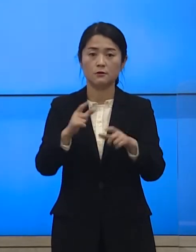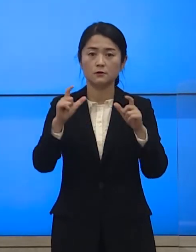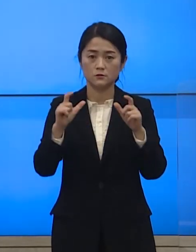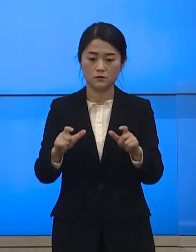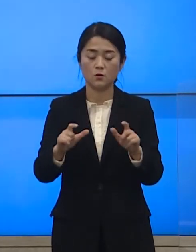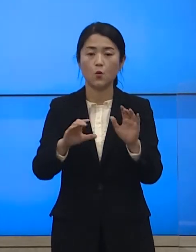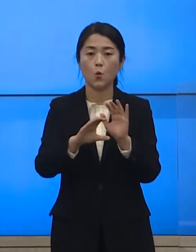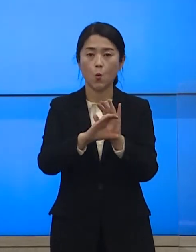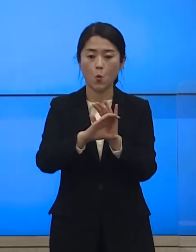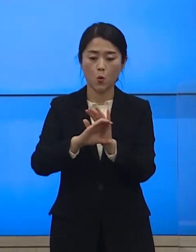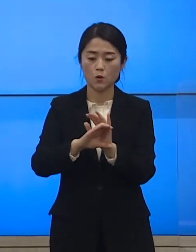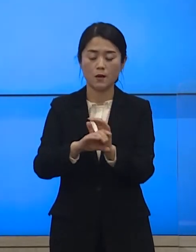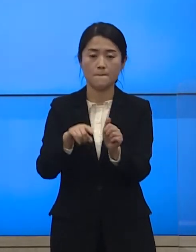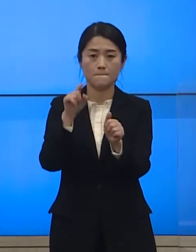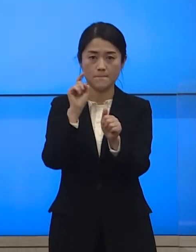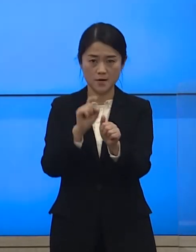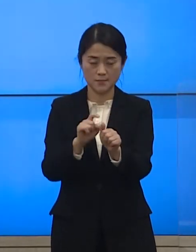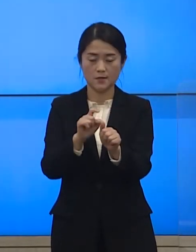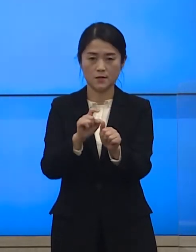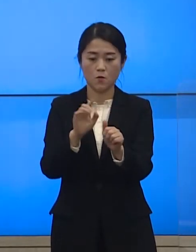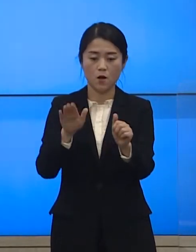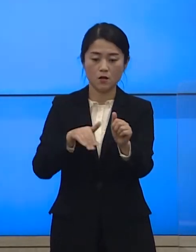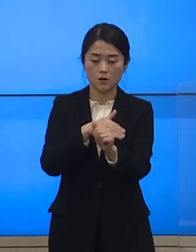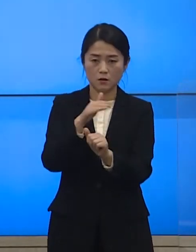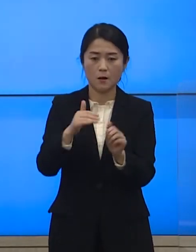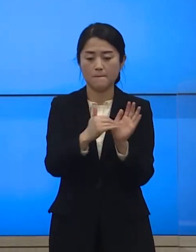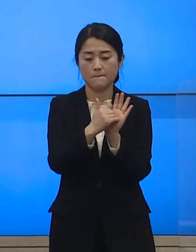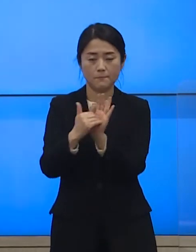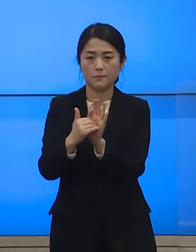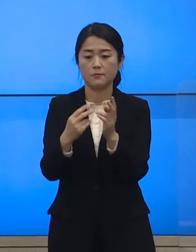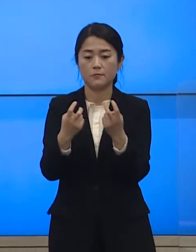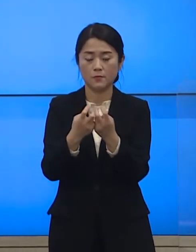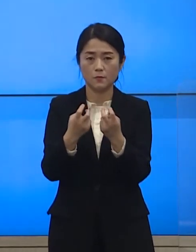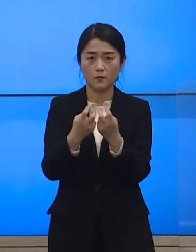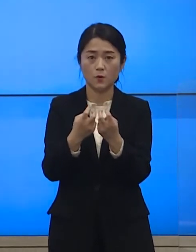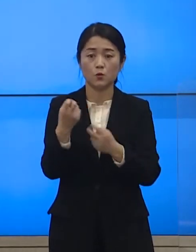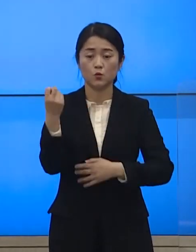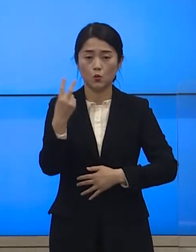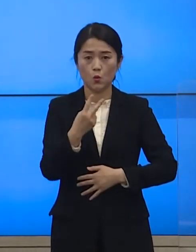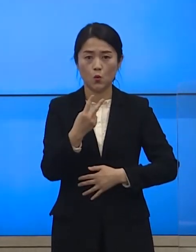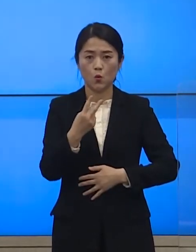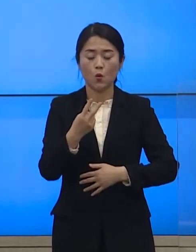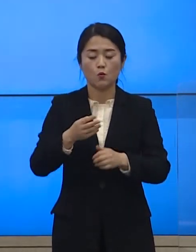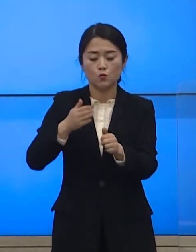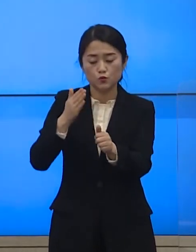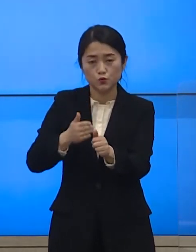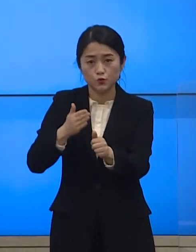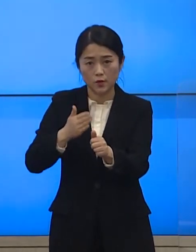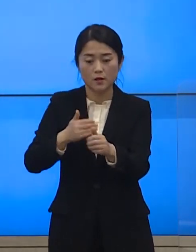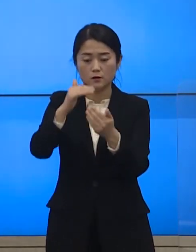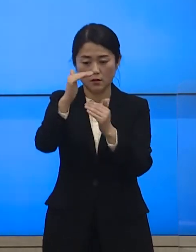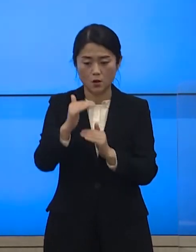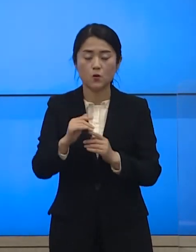코로나19 발생 현황과 방역조치 그리고 당부사항에 대해